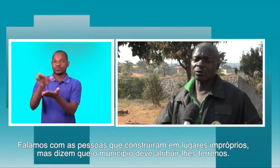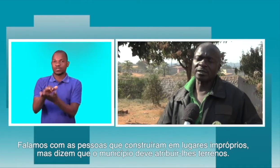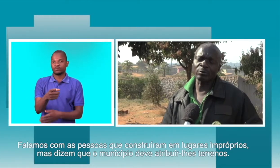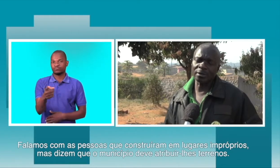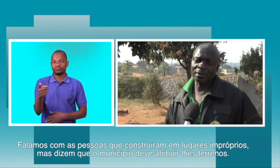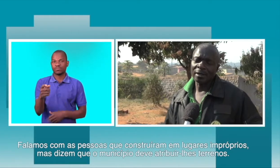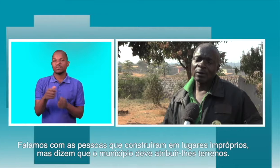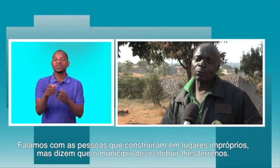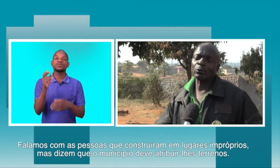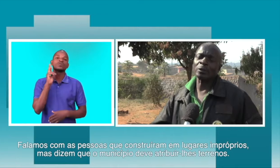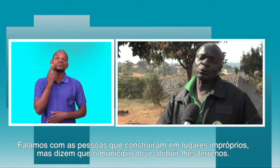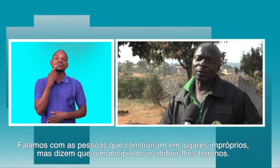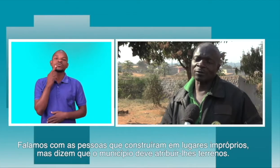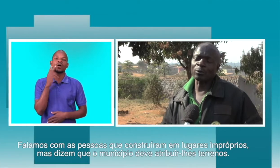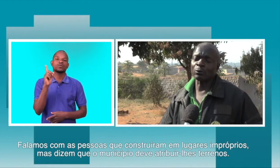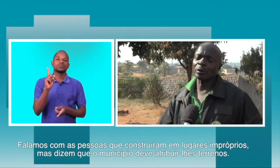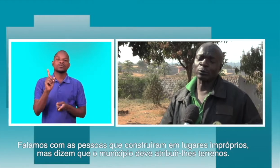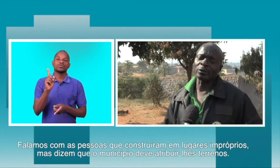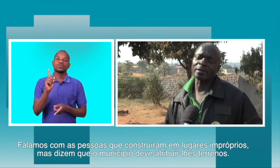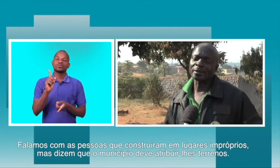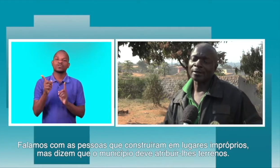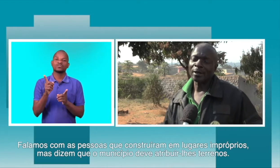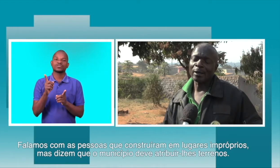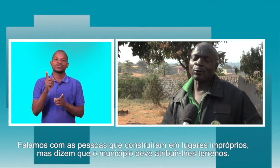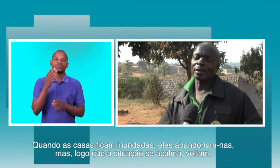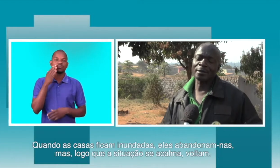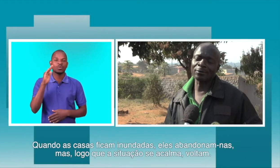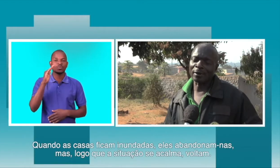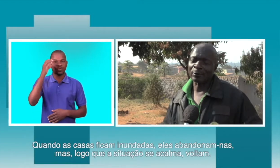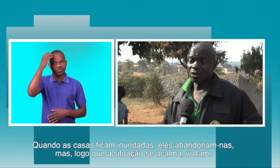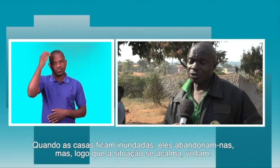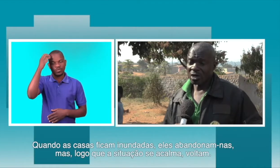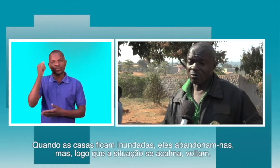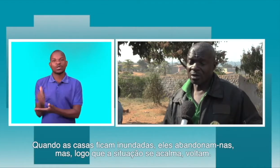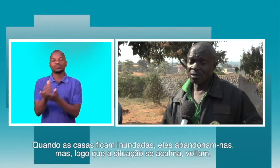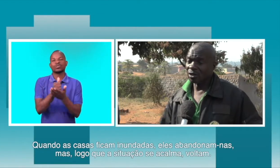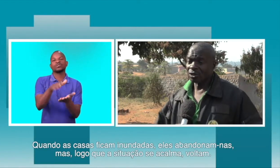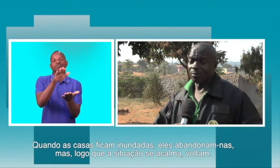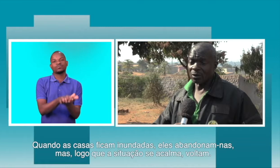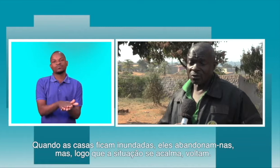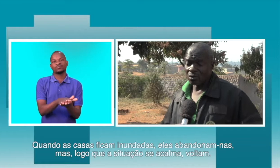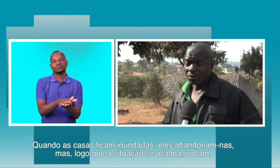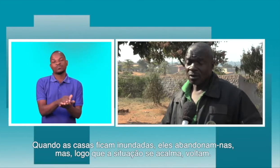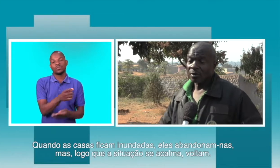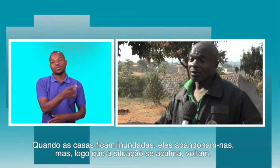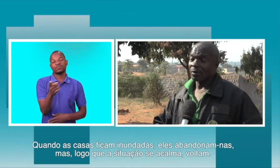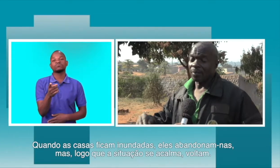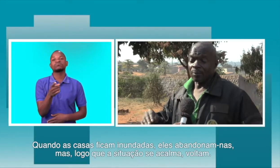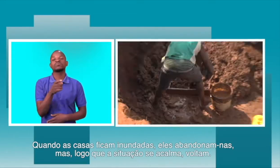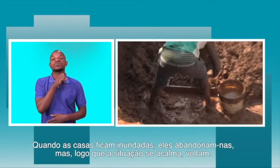nos atribuir outros sítios para vir, porque não temos onde ir. É o que eles falam. Este água, eles abandonam. Depois